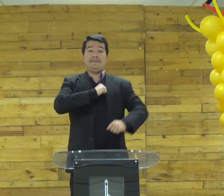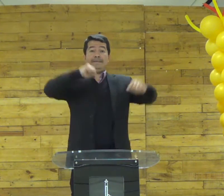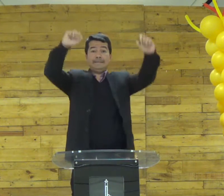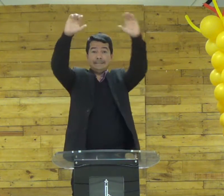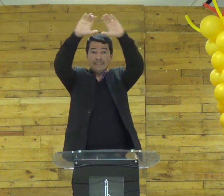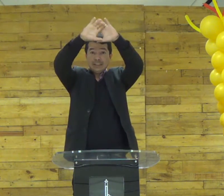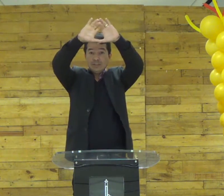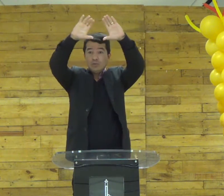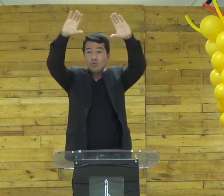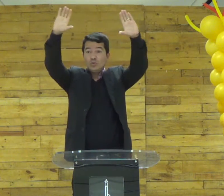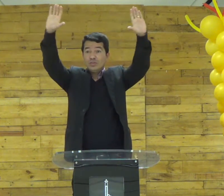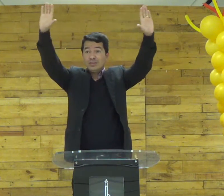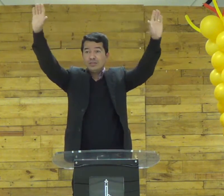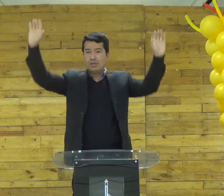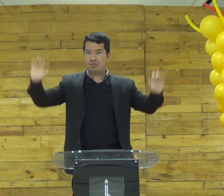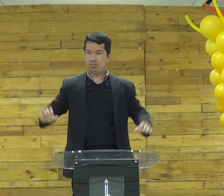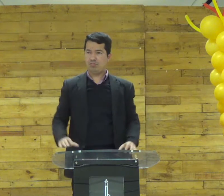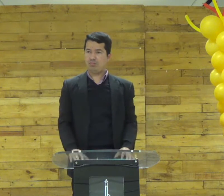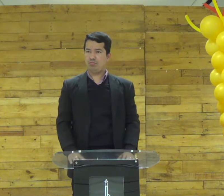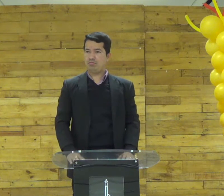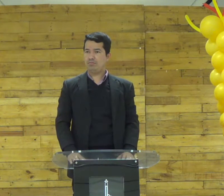vocês precisam amar o céu